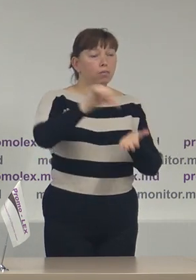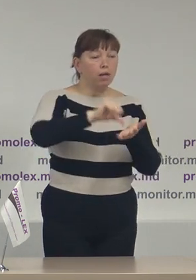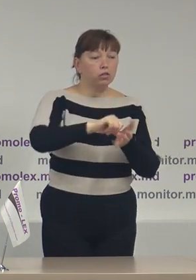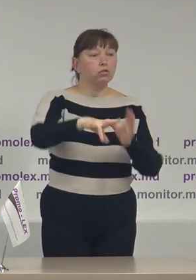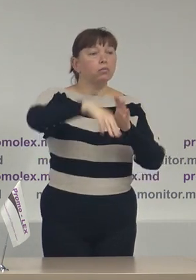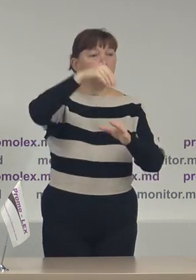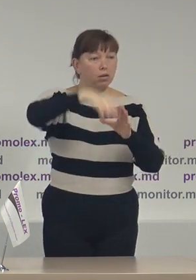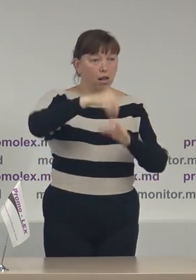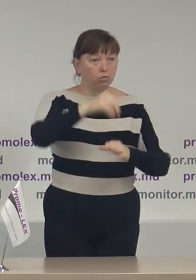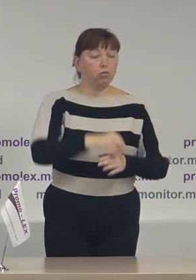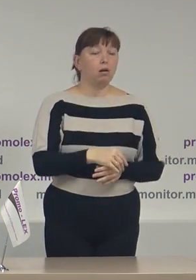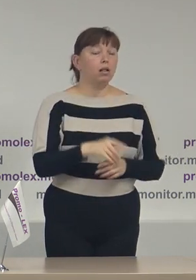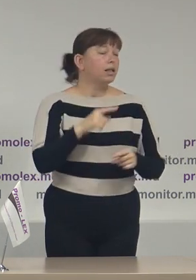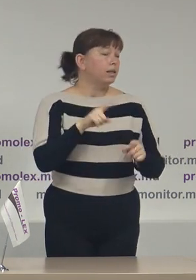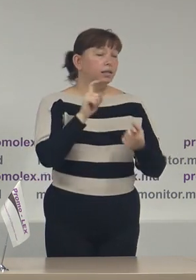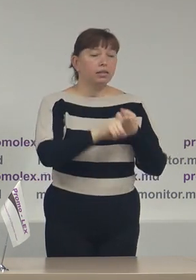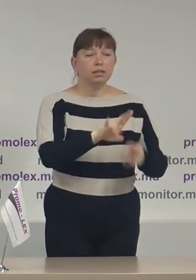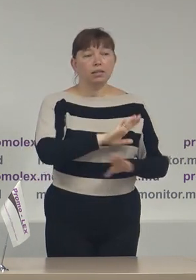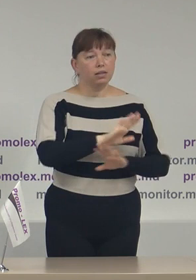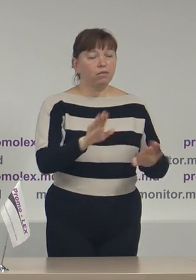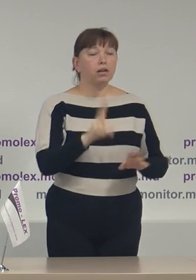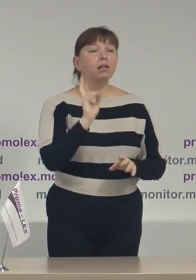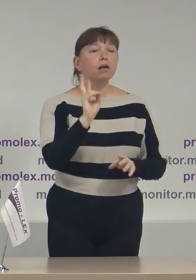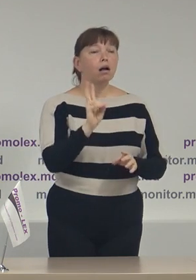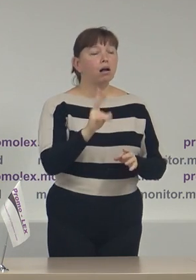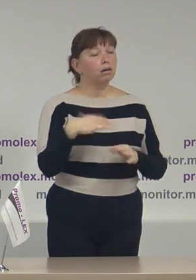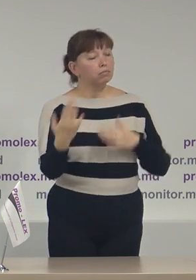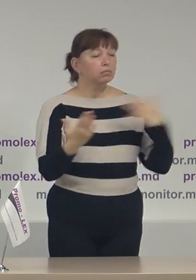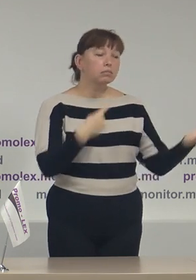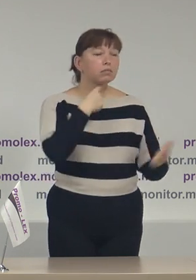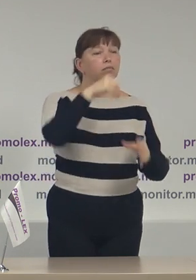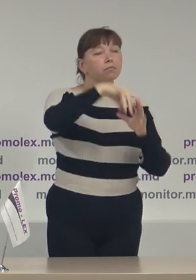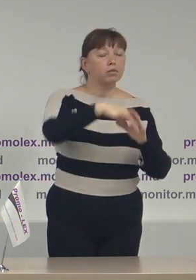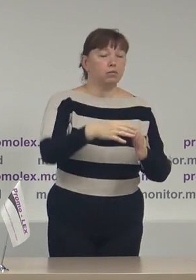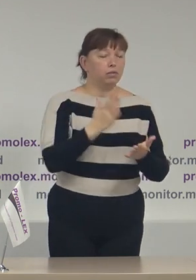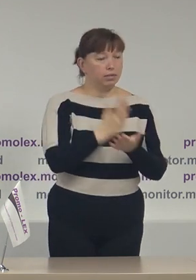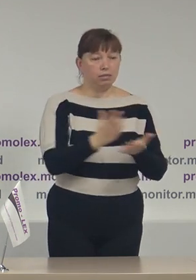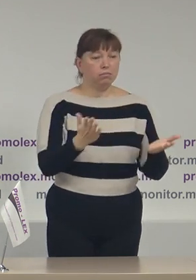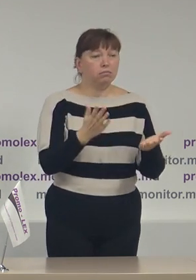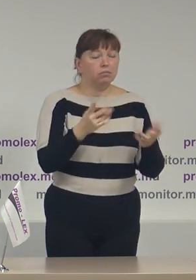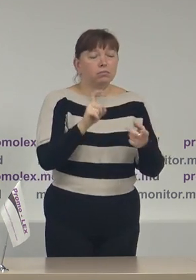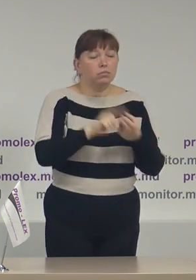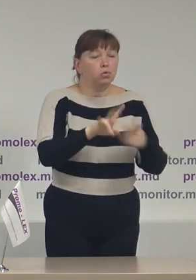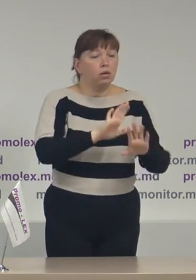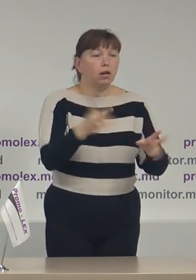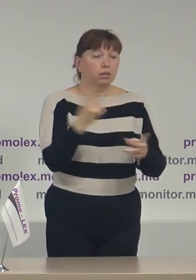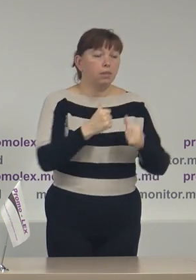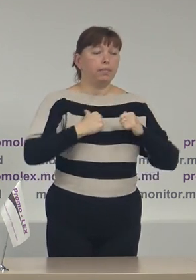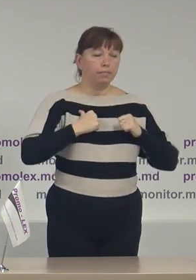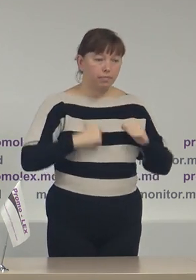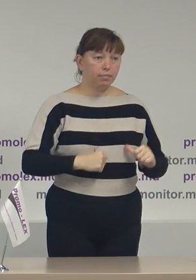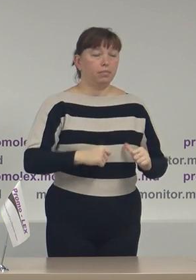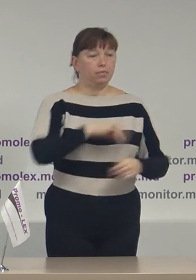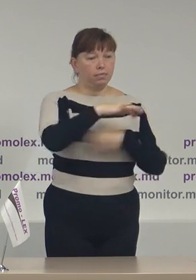electoral, indiferent de pe ce parte a baricadei sau de partea cărui concurent